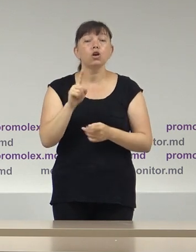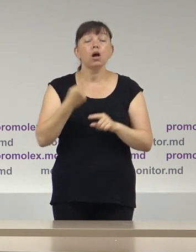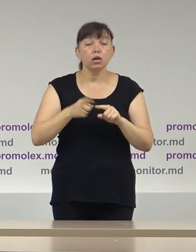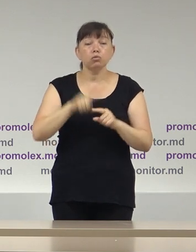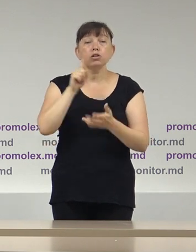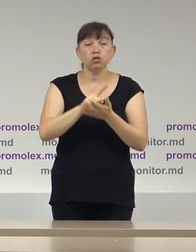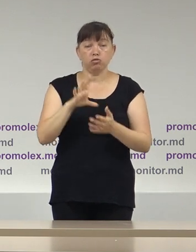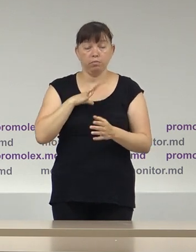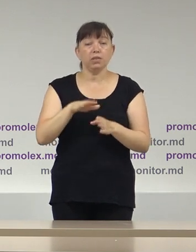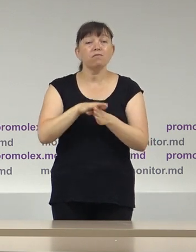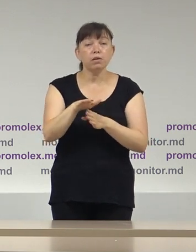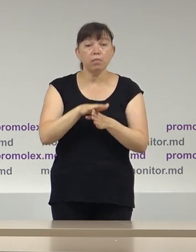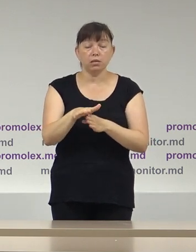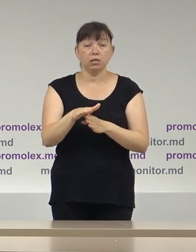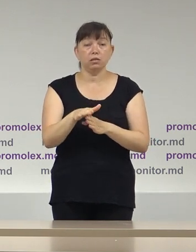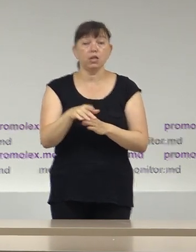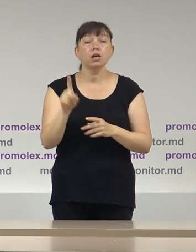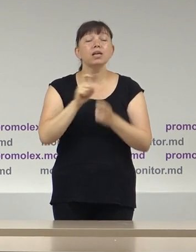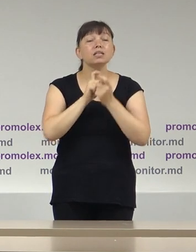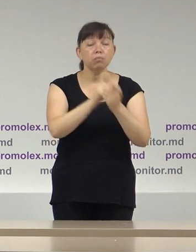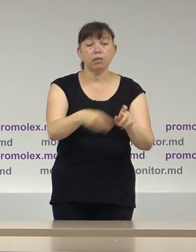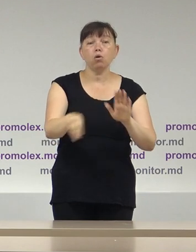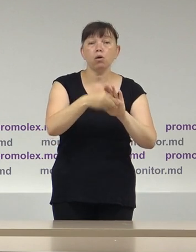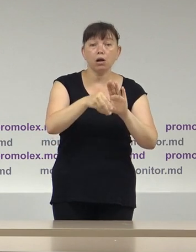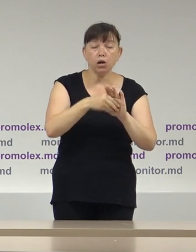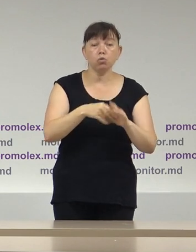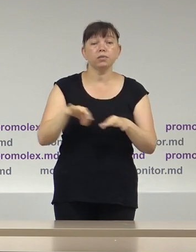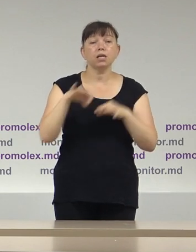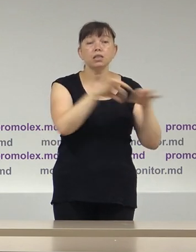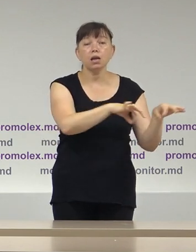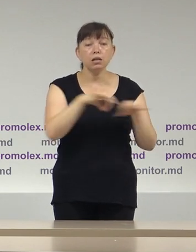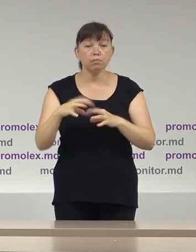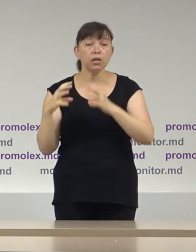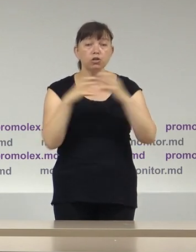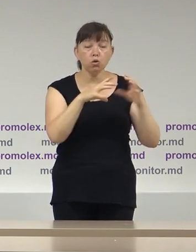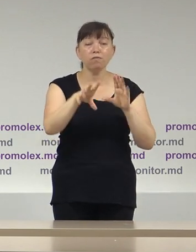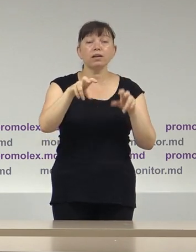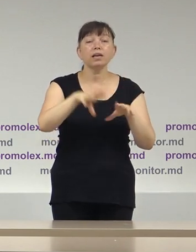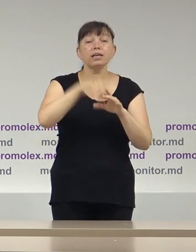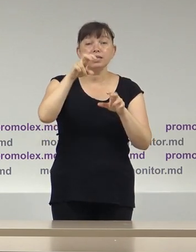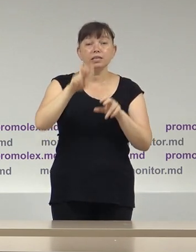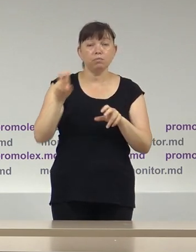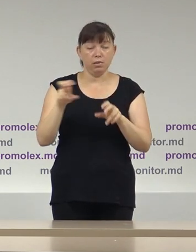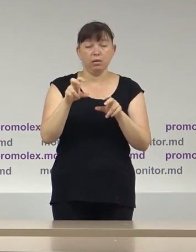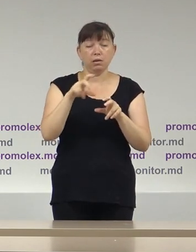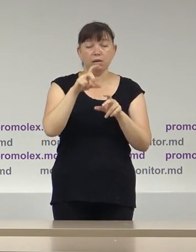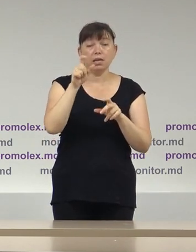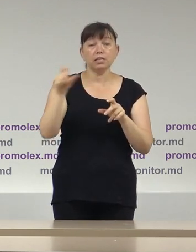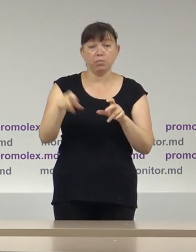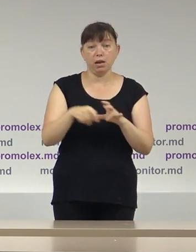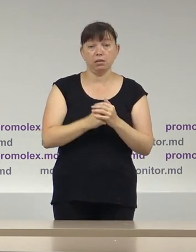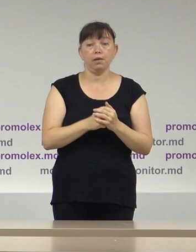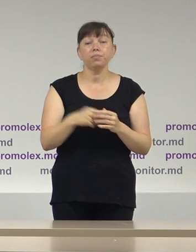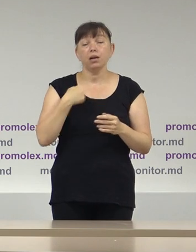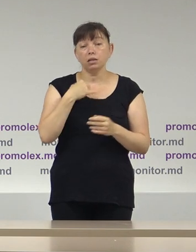urmează a întreprinse pentru combaterea corupirii și transportării organizate a legătorilor. Trebuie să